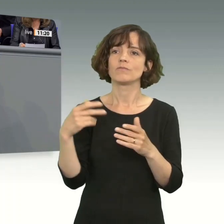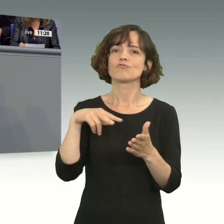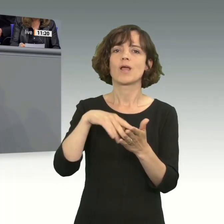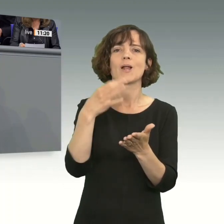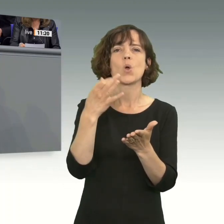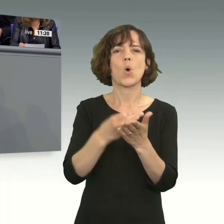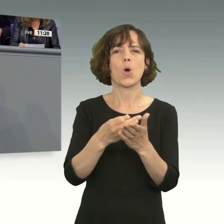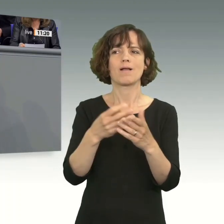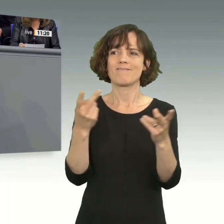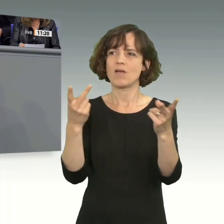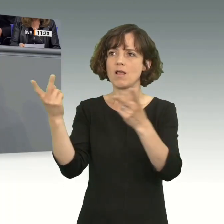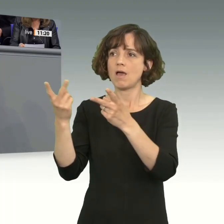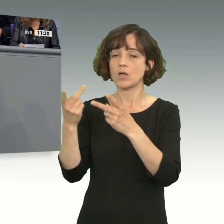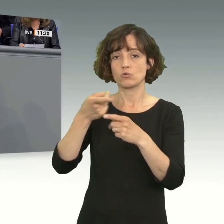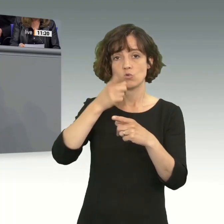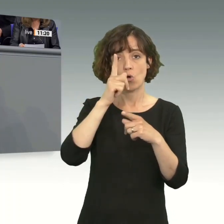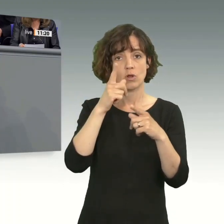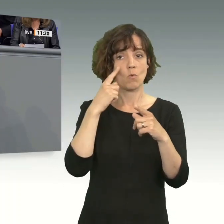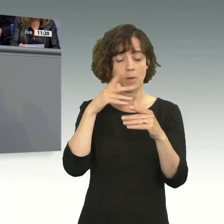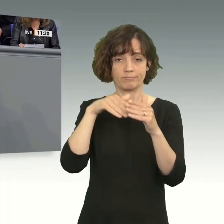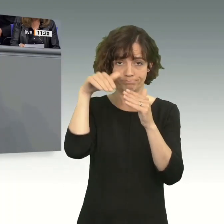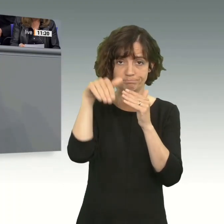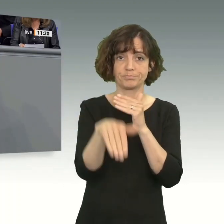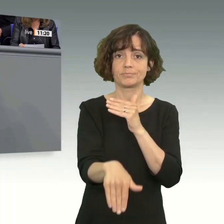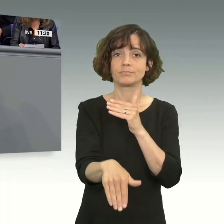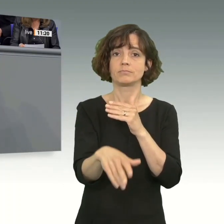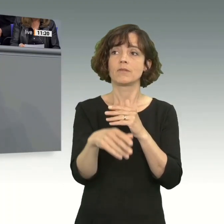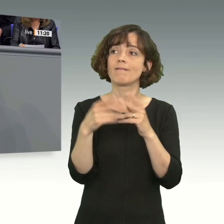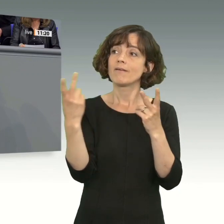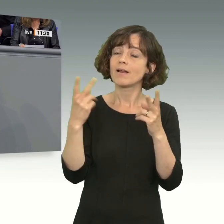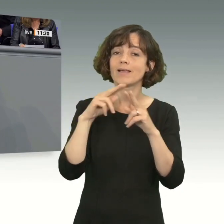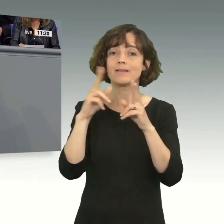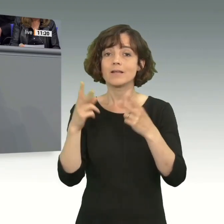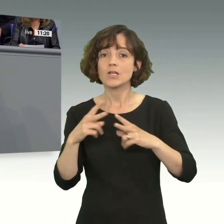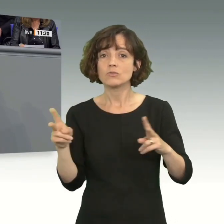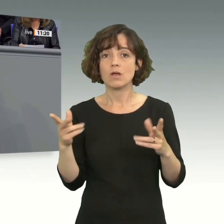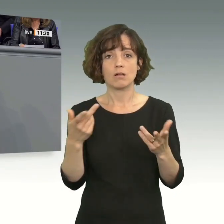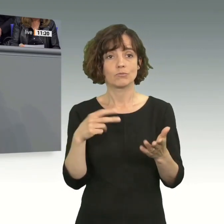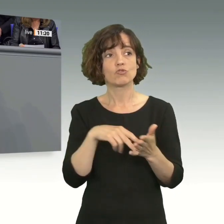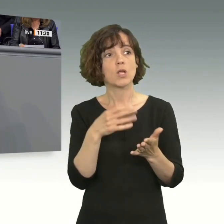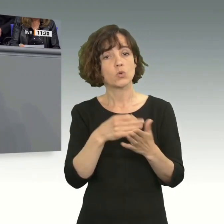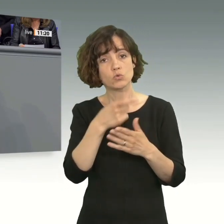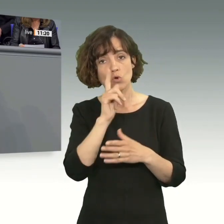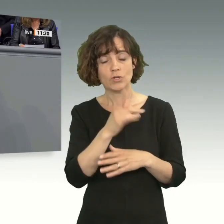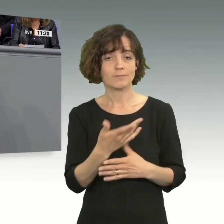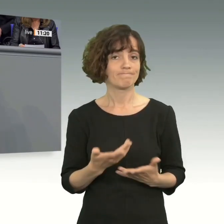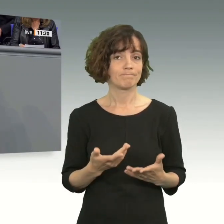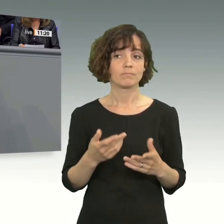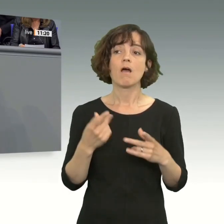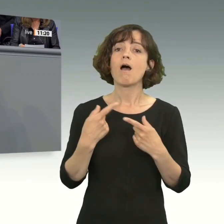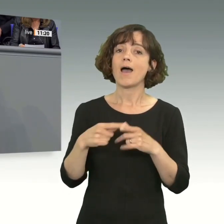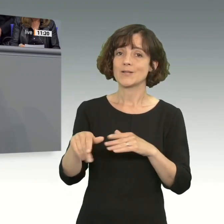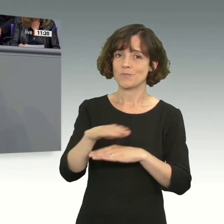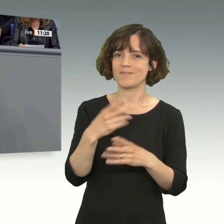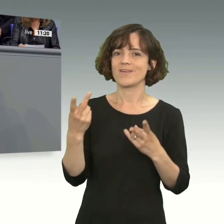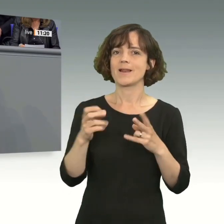Dieses Land ist gerade auf dem Weg nach hinten im internationalen Vergleich als Standort. Und ja, das ist ein anderes Umfeld, als wir